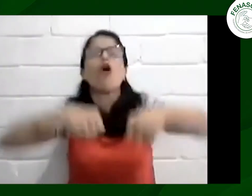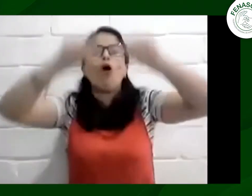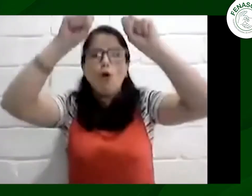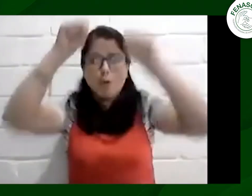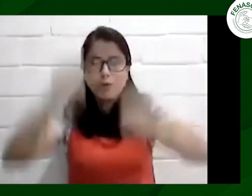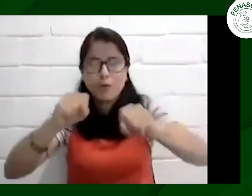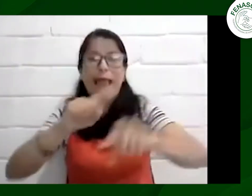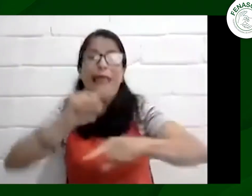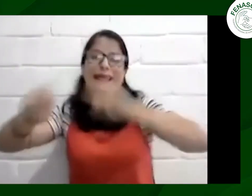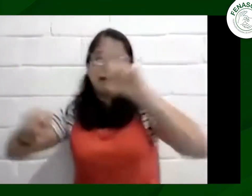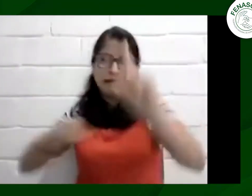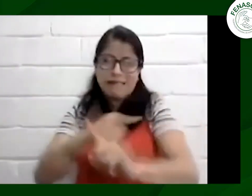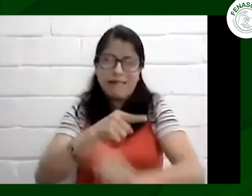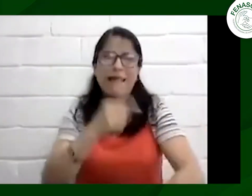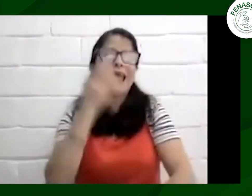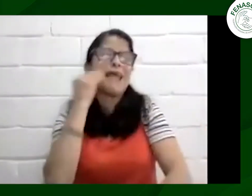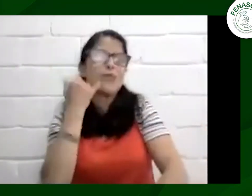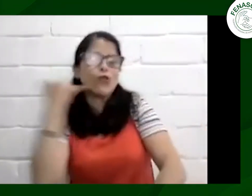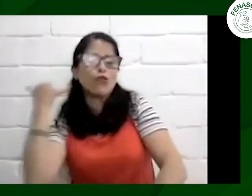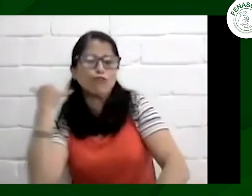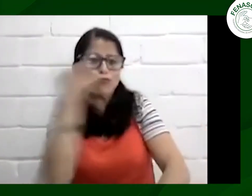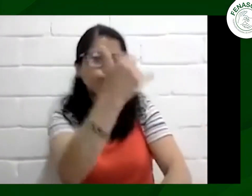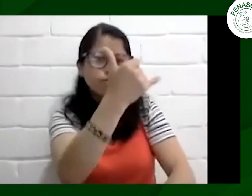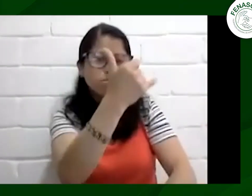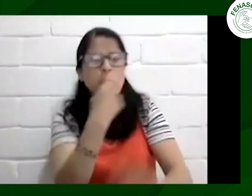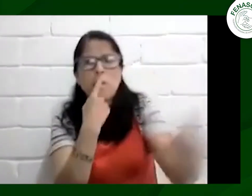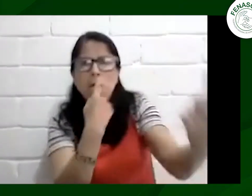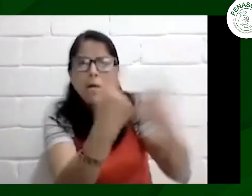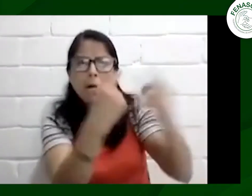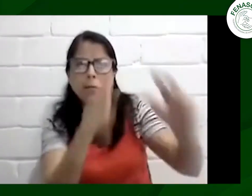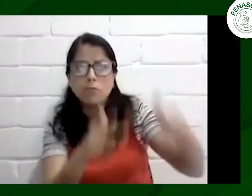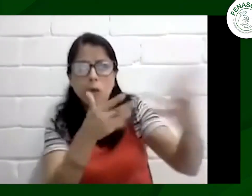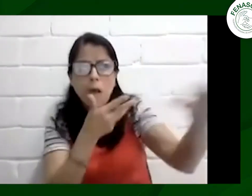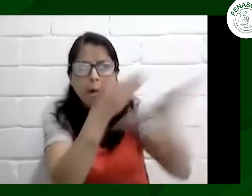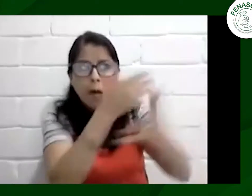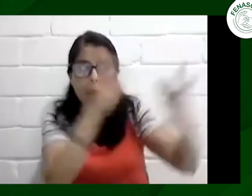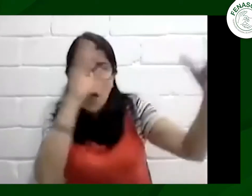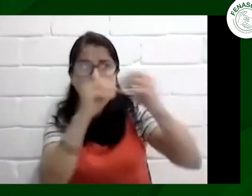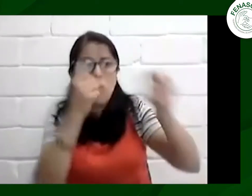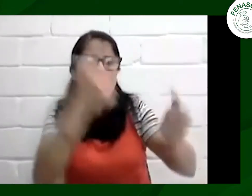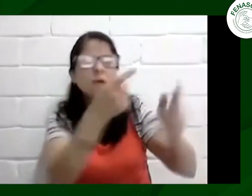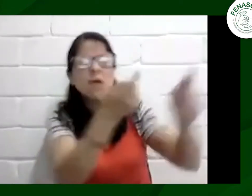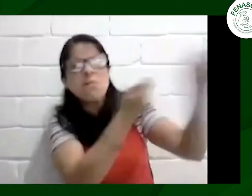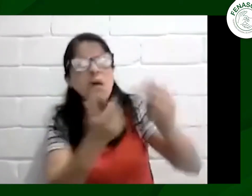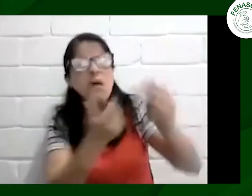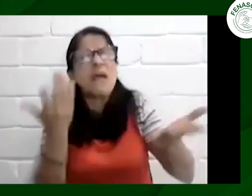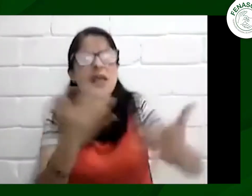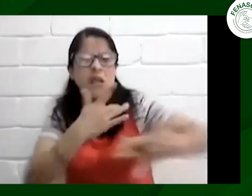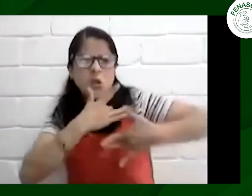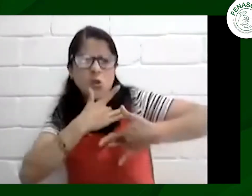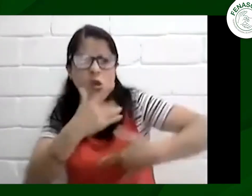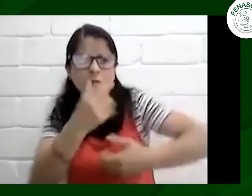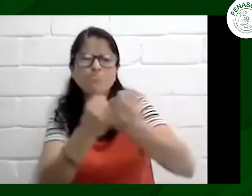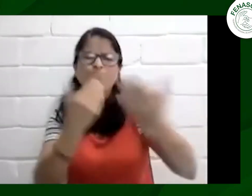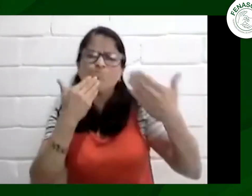parte del comité organizador y esto fue previamente aprobado también estuvimos hablando con héctor para